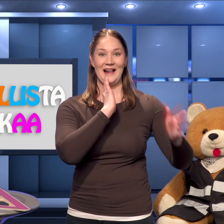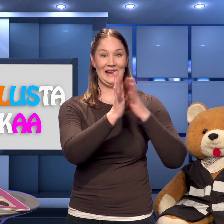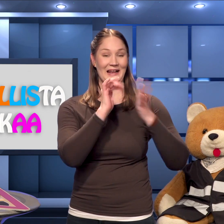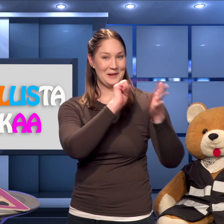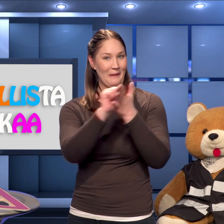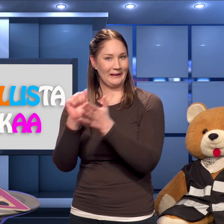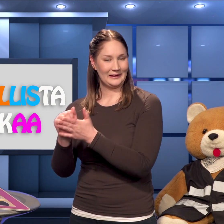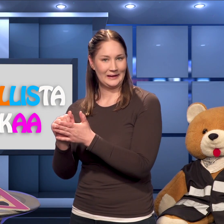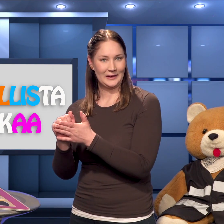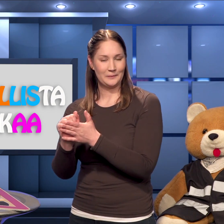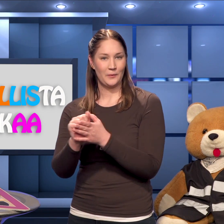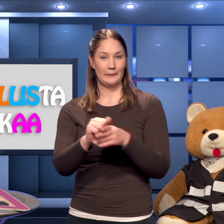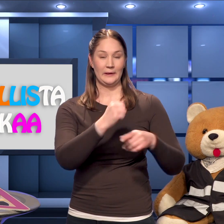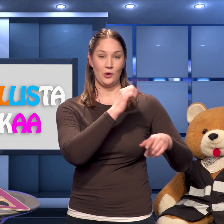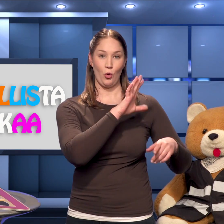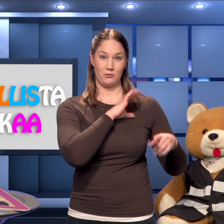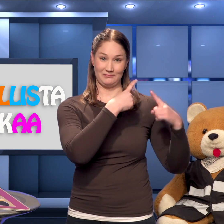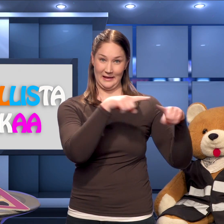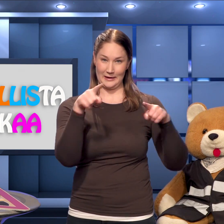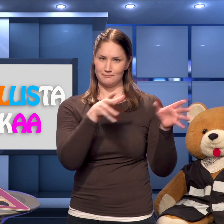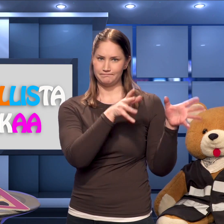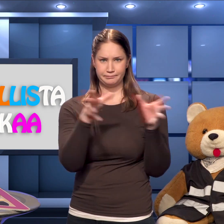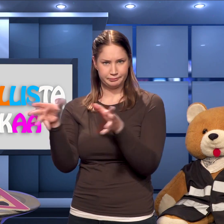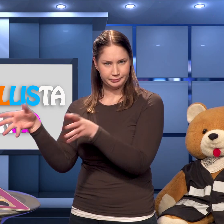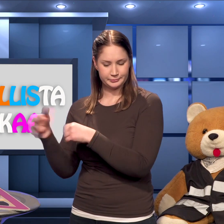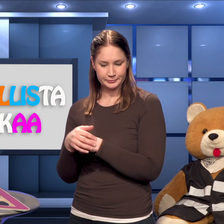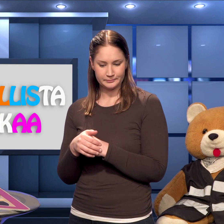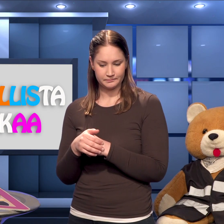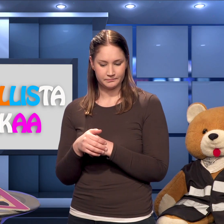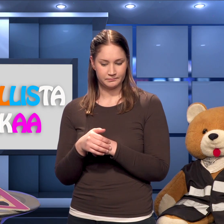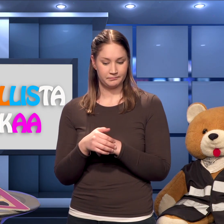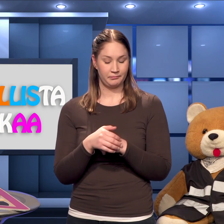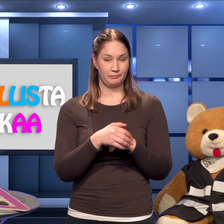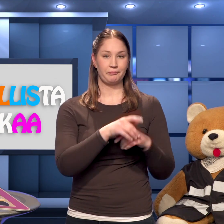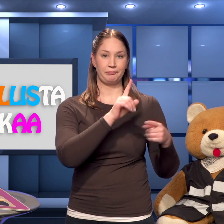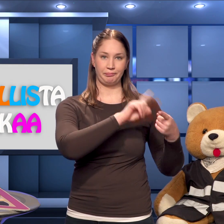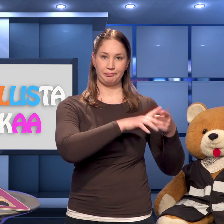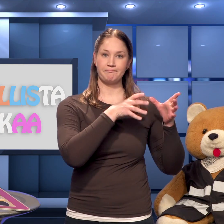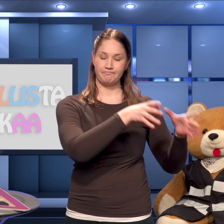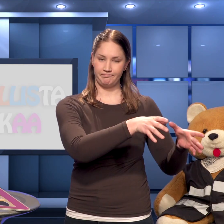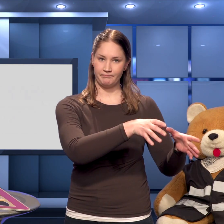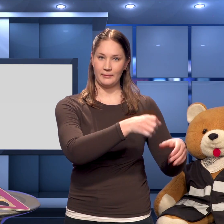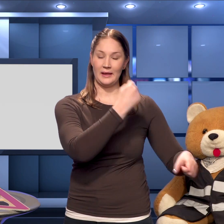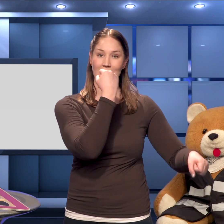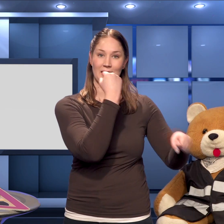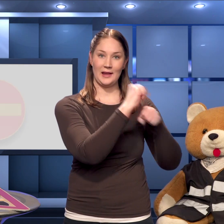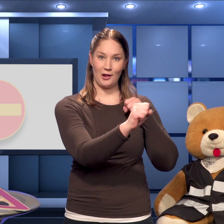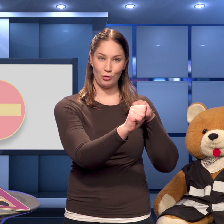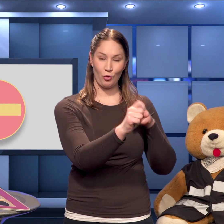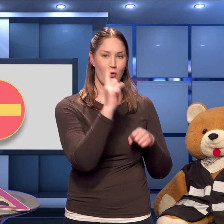Liikennemerkit ovat jaettu erilaisiin ryhmiin, kuten esimerkiksi kielto,